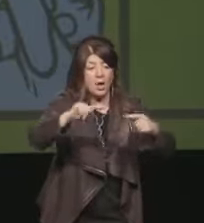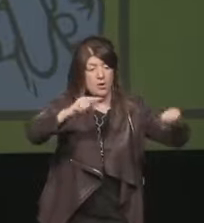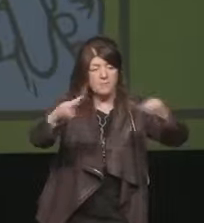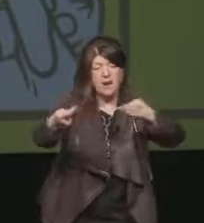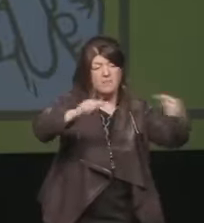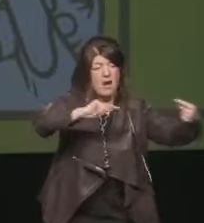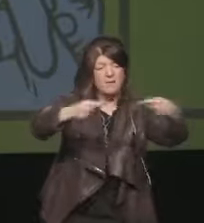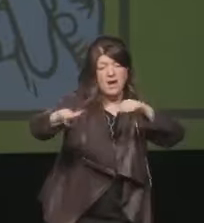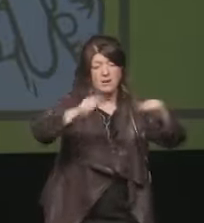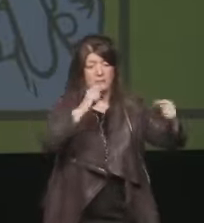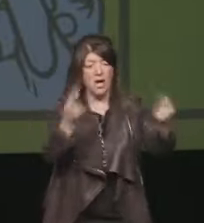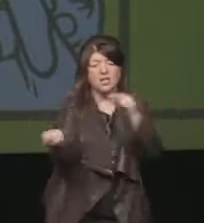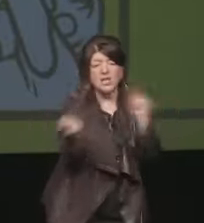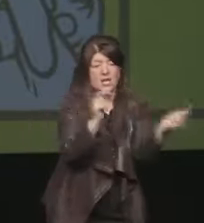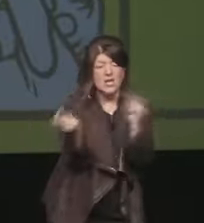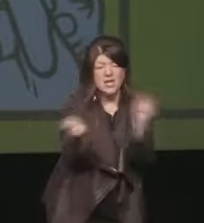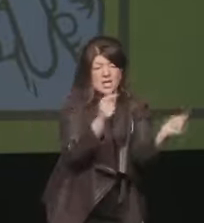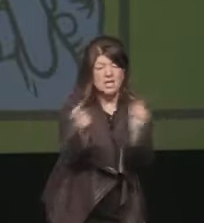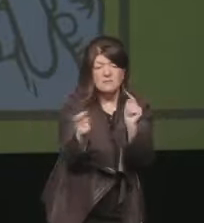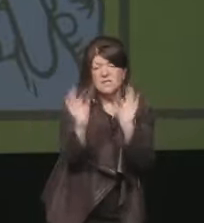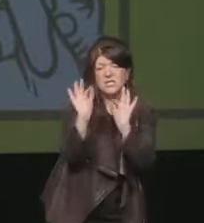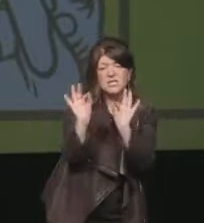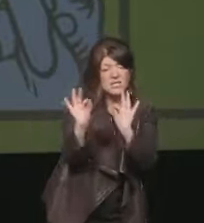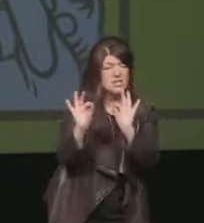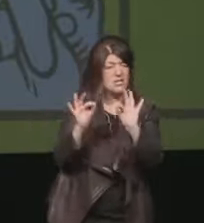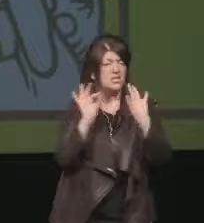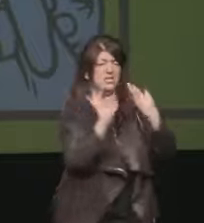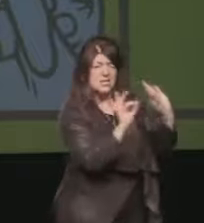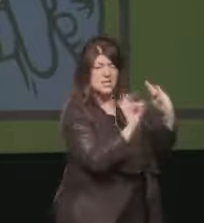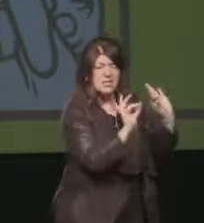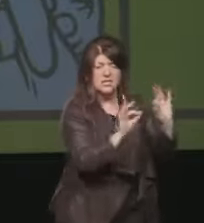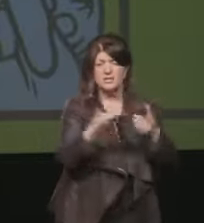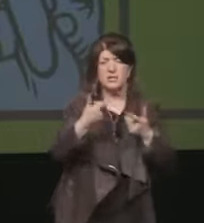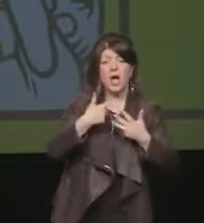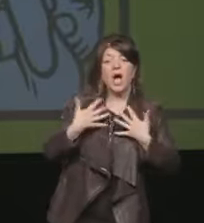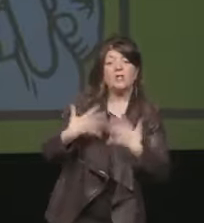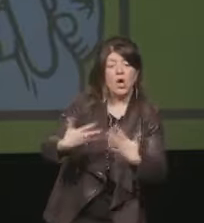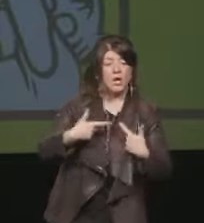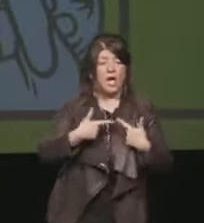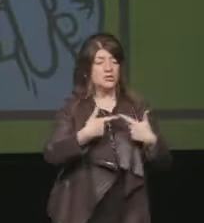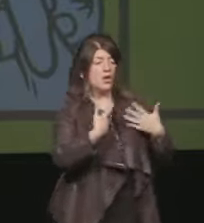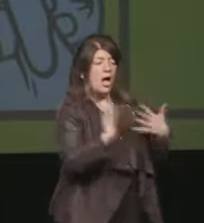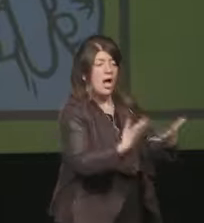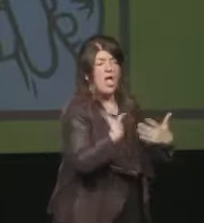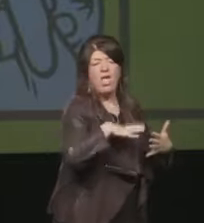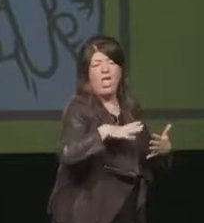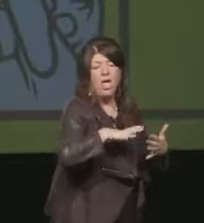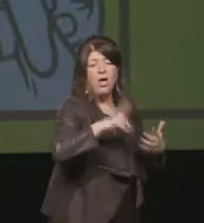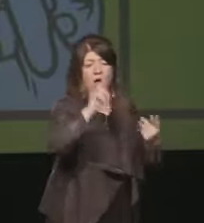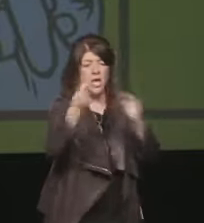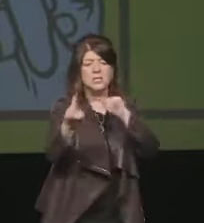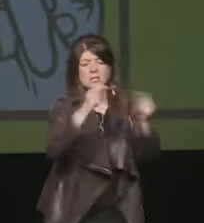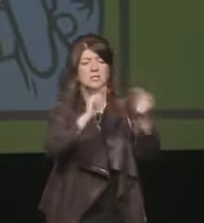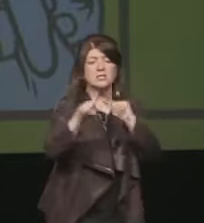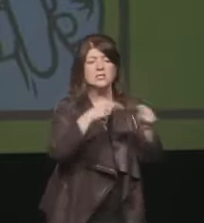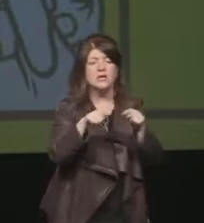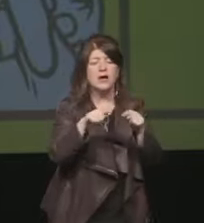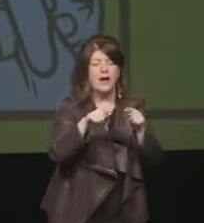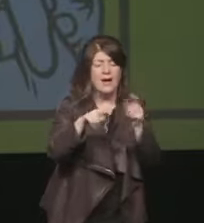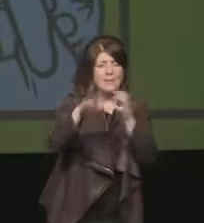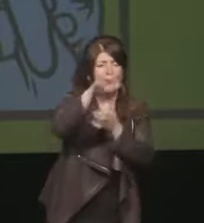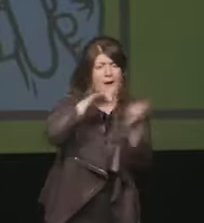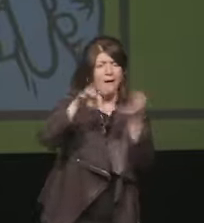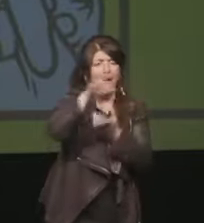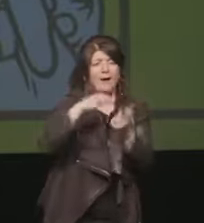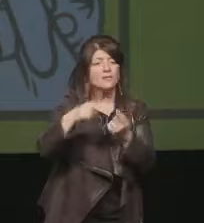contestazione è oggetto anche di adorazione tutto questo accade fondamentalmente per un motivo particolare perché